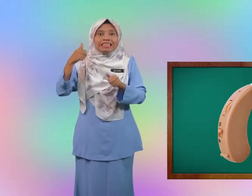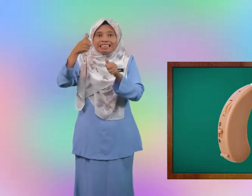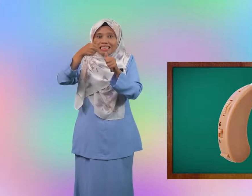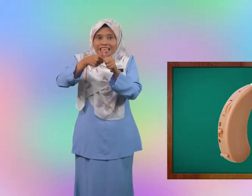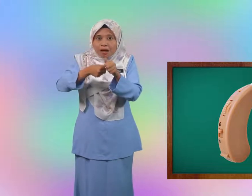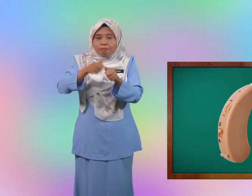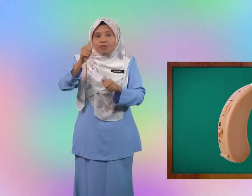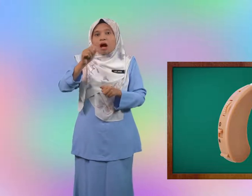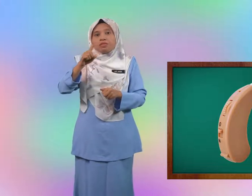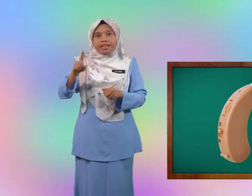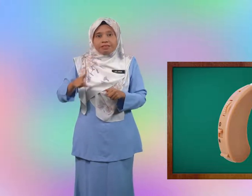setiap abjad.